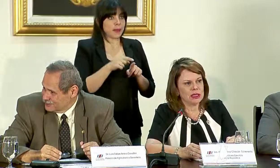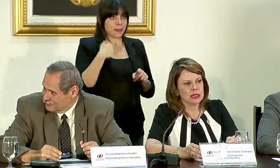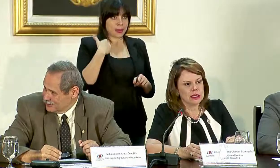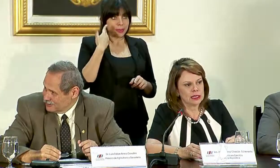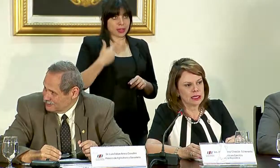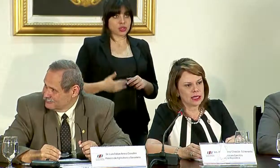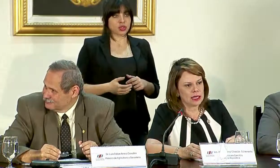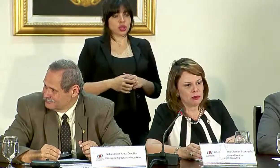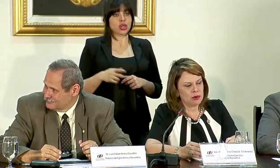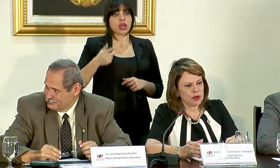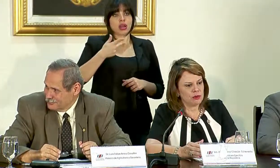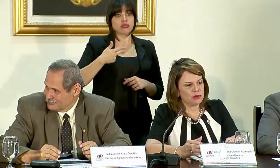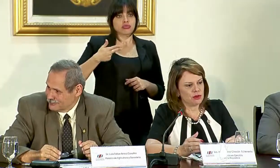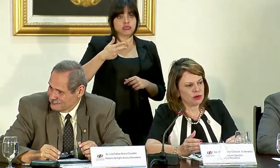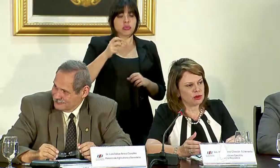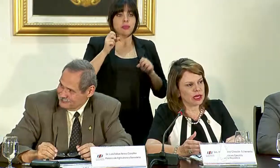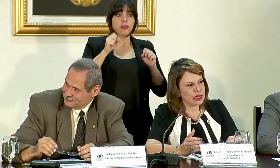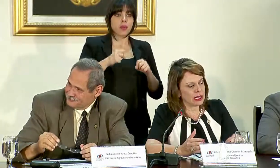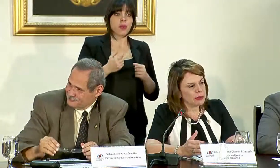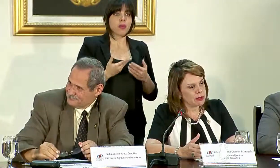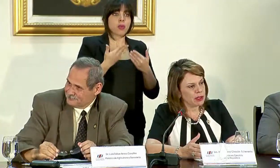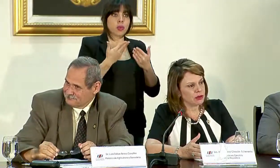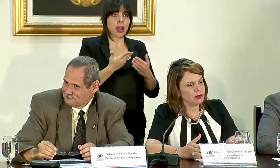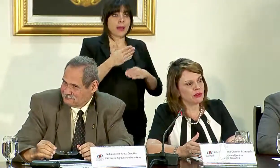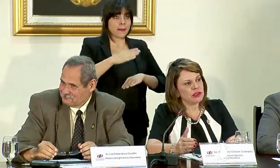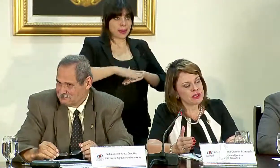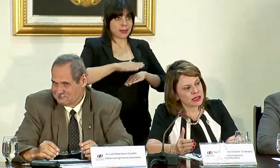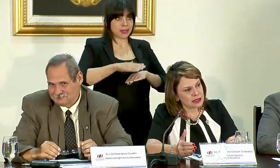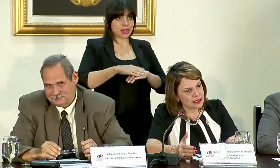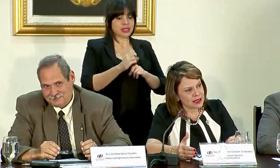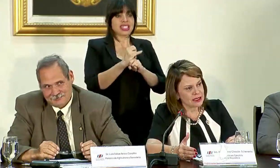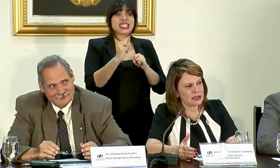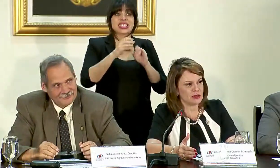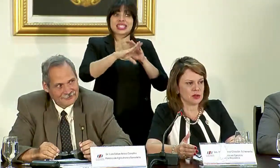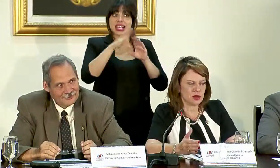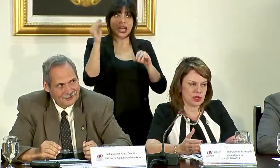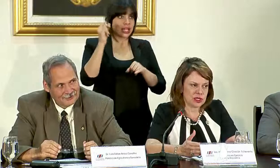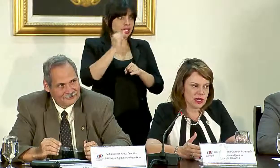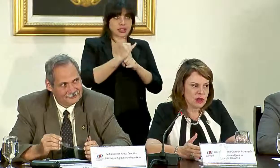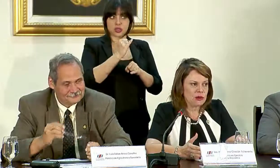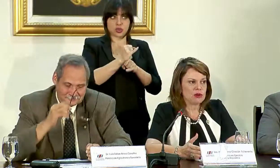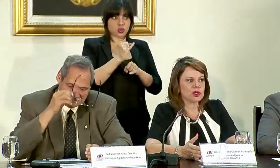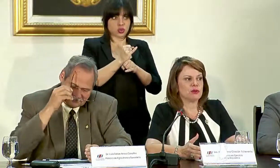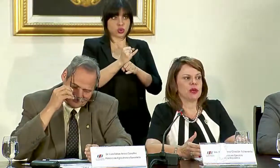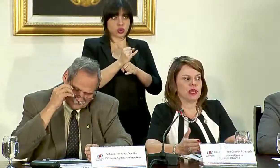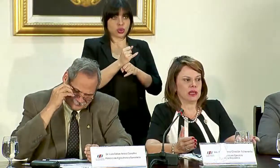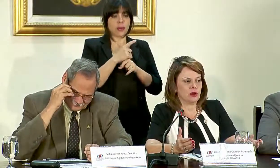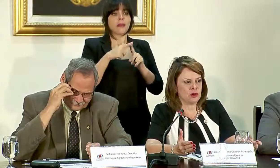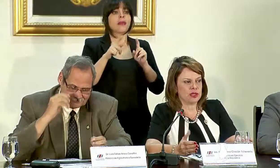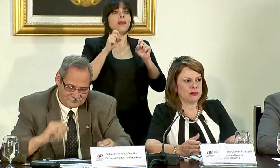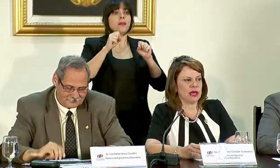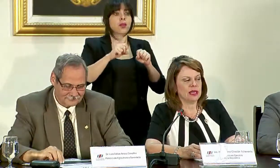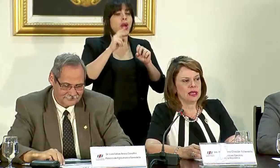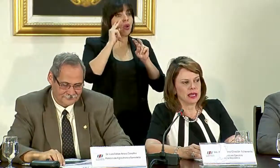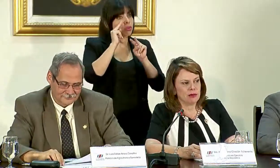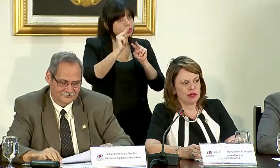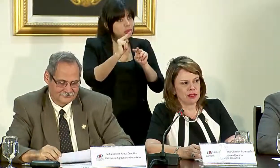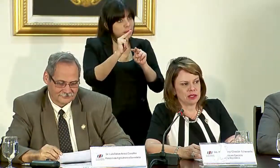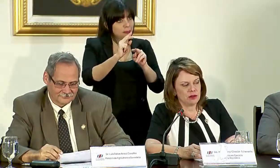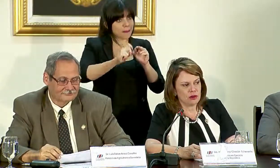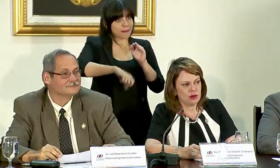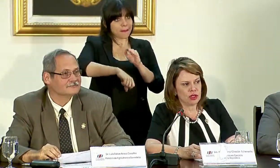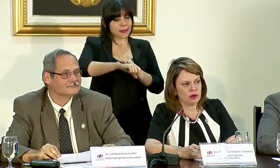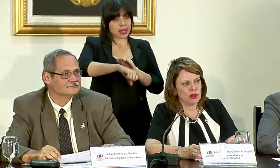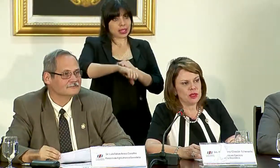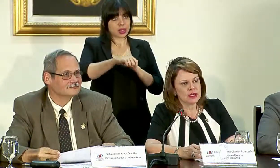persona, de que podemos otorgar el permiso sin salir de las instituciones, pero se puede observar el